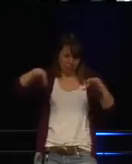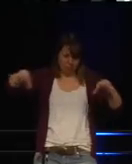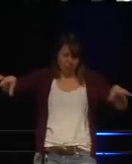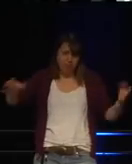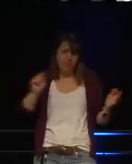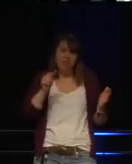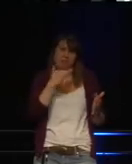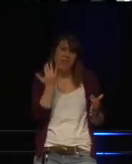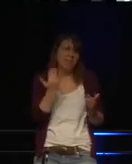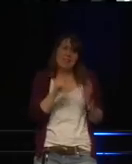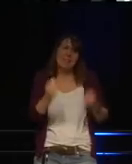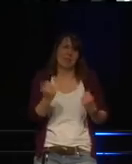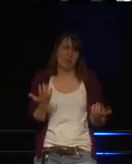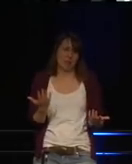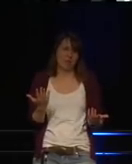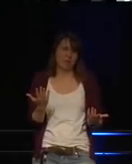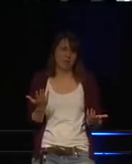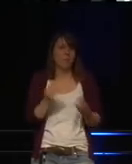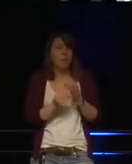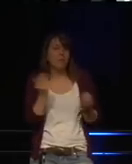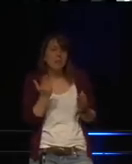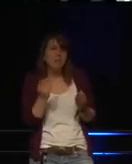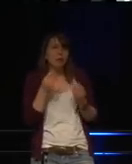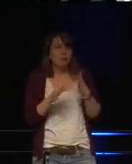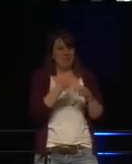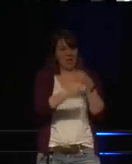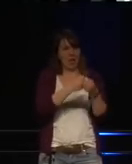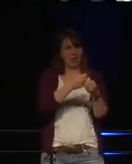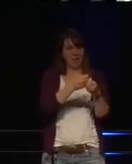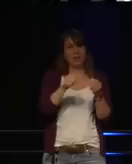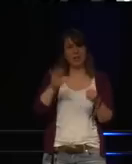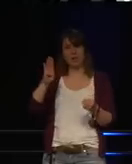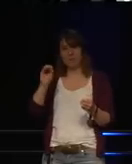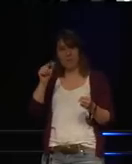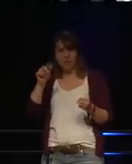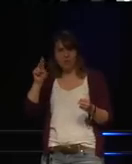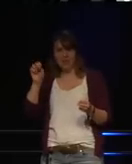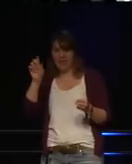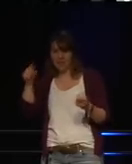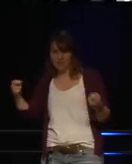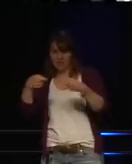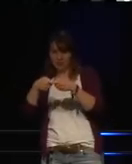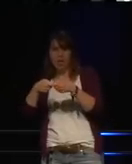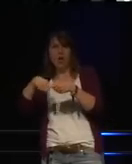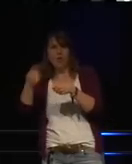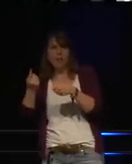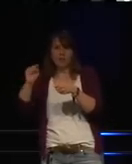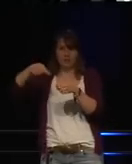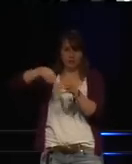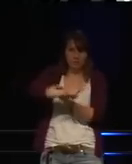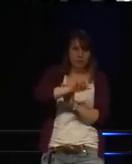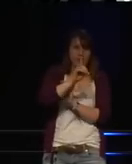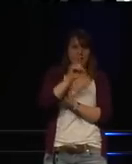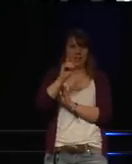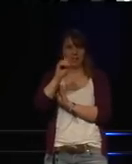Das gibt Botnets und die DOS-Attacken. Und das Internet wird auch noch in die Knie gehen.